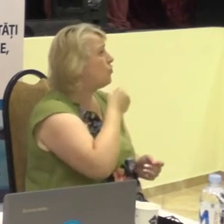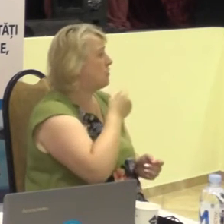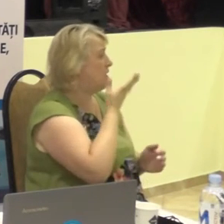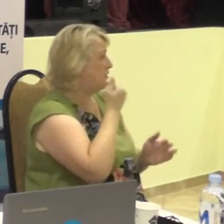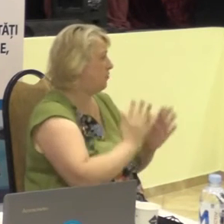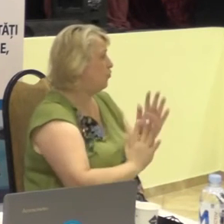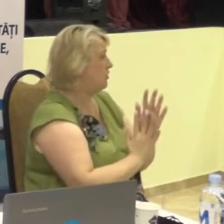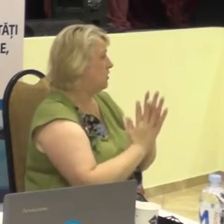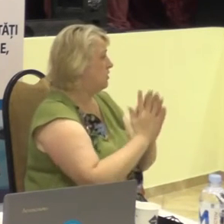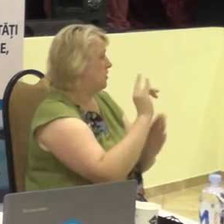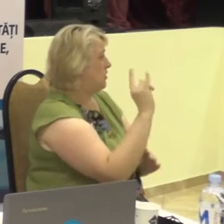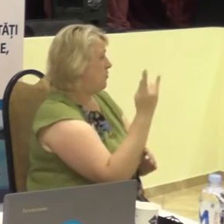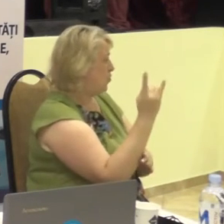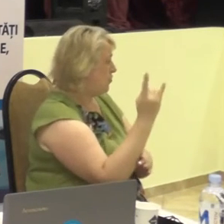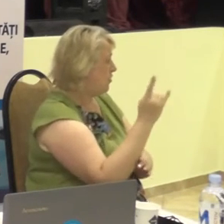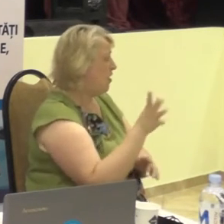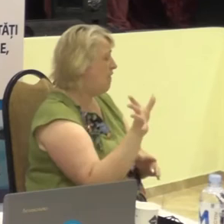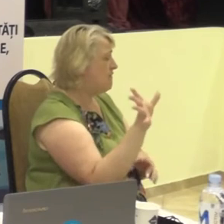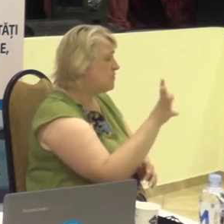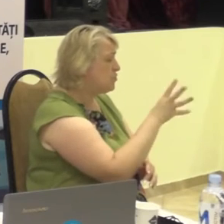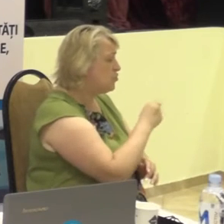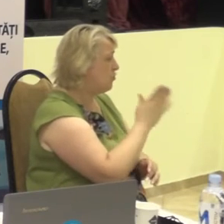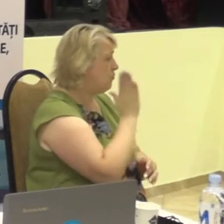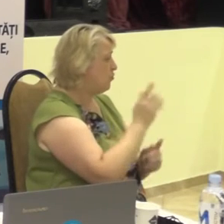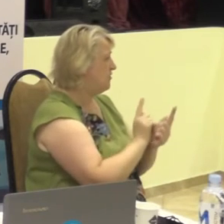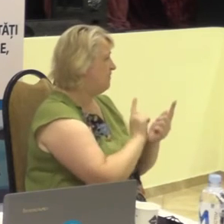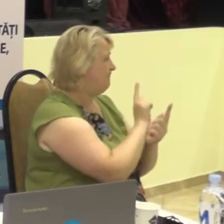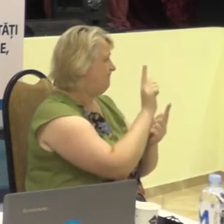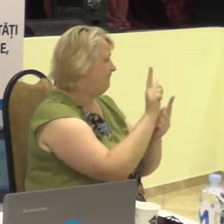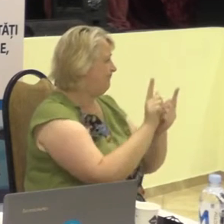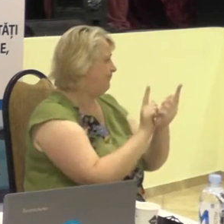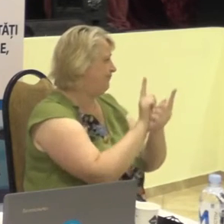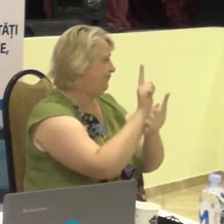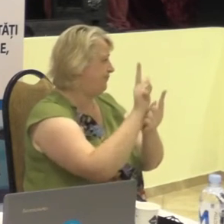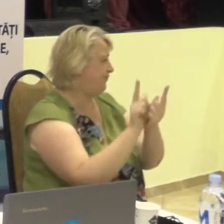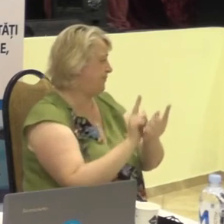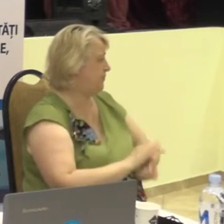copilul crește, totul se modifică.